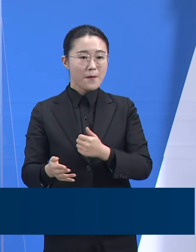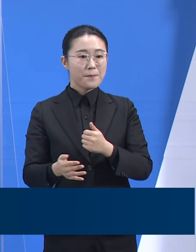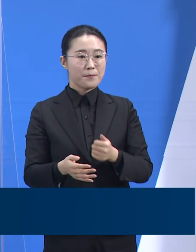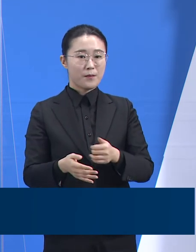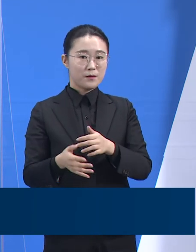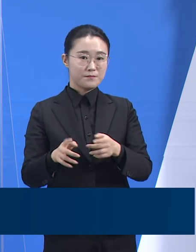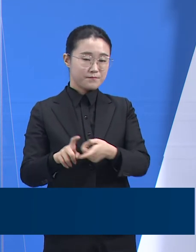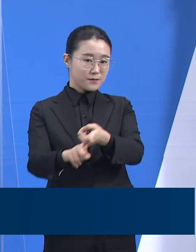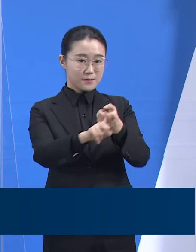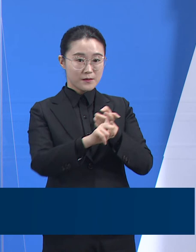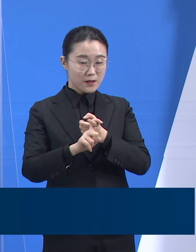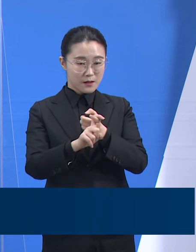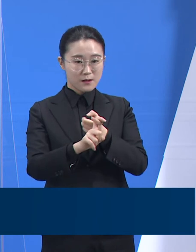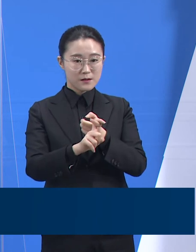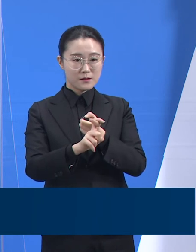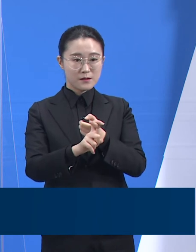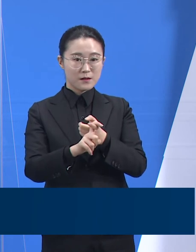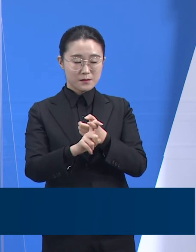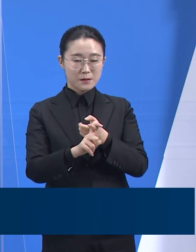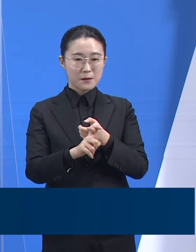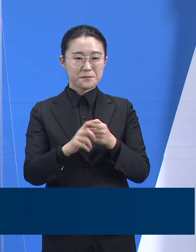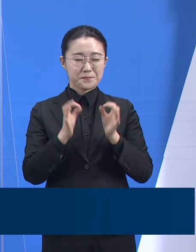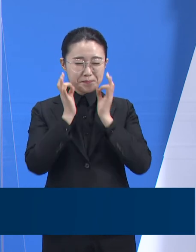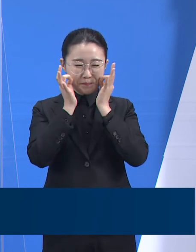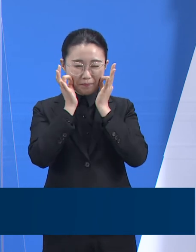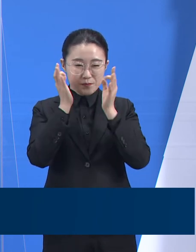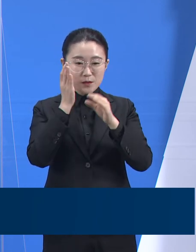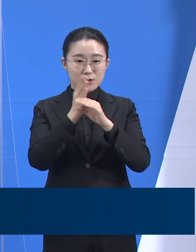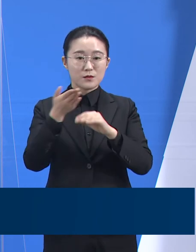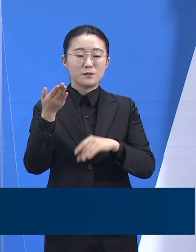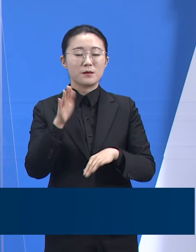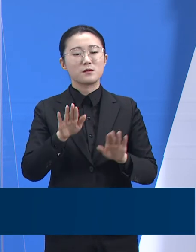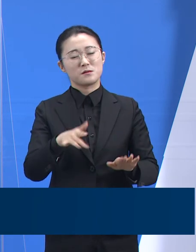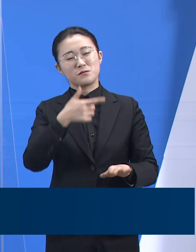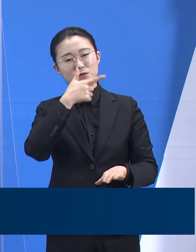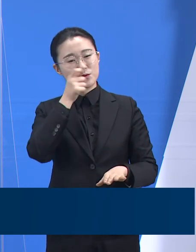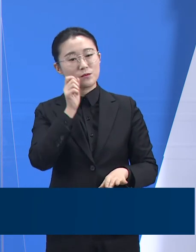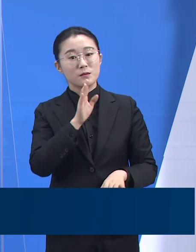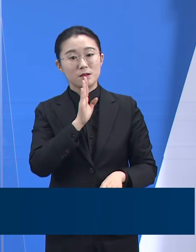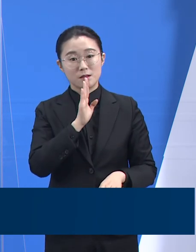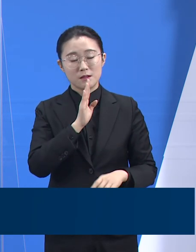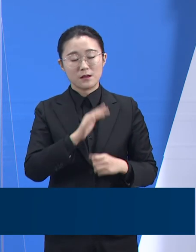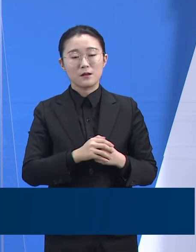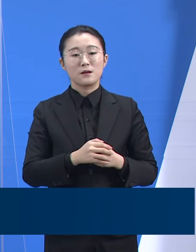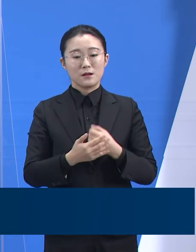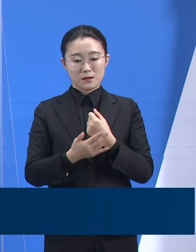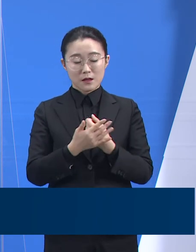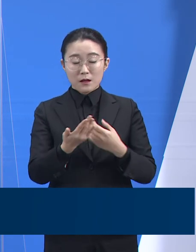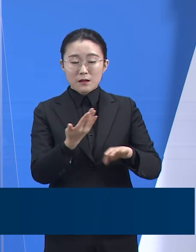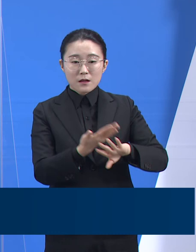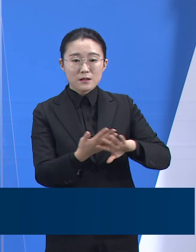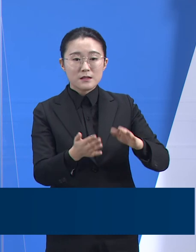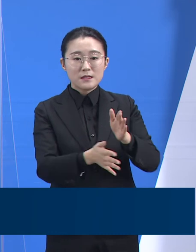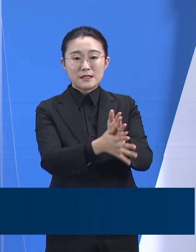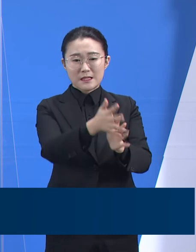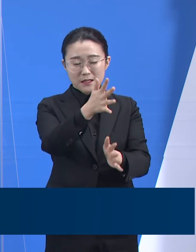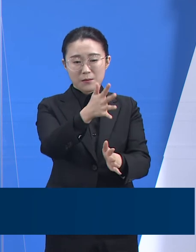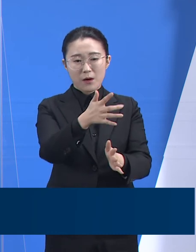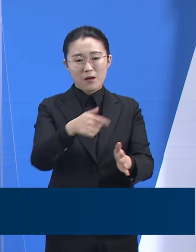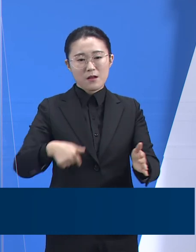숫자는 아직 좀 부족한 것이 사실입니다. 이럴 때일수록 타시도와의 협력도 절대적으로 필요하고 중요합니다.